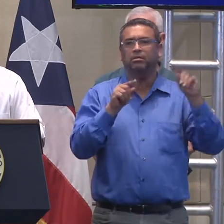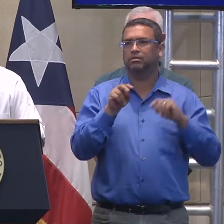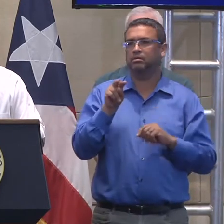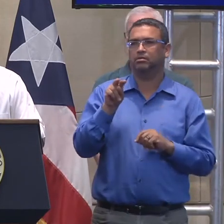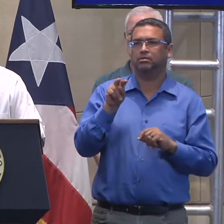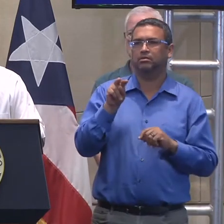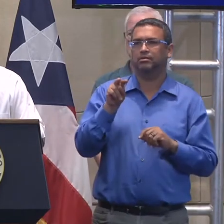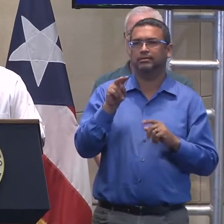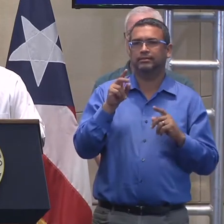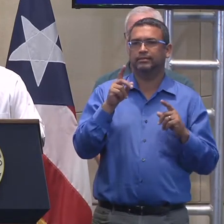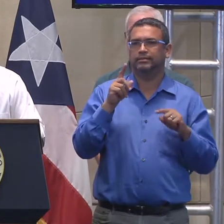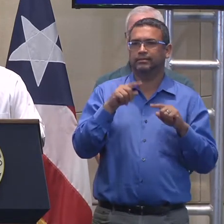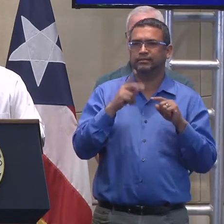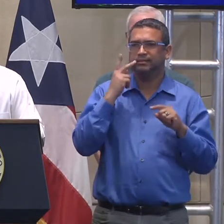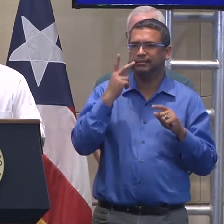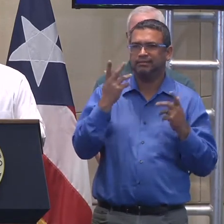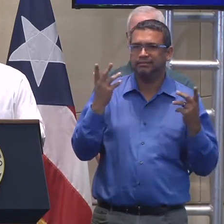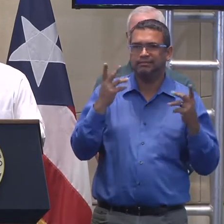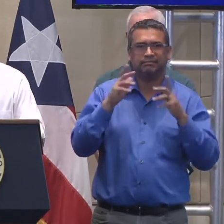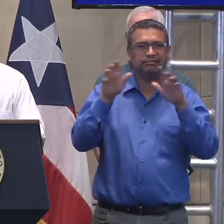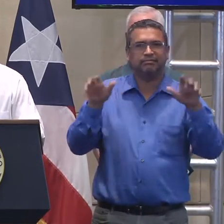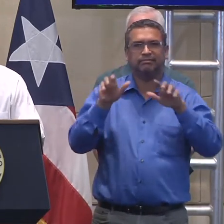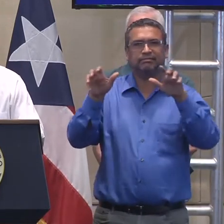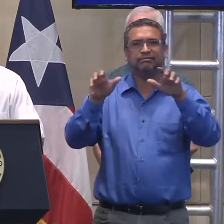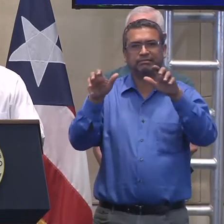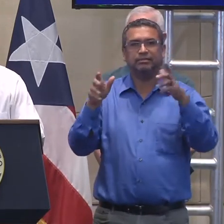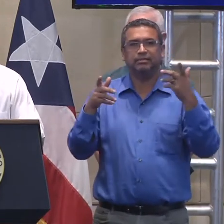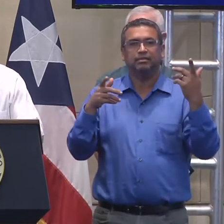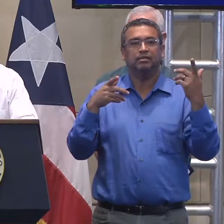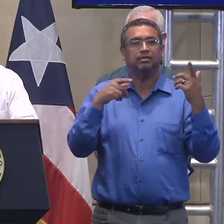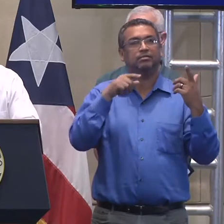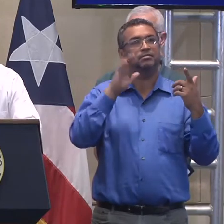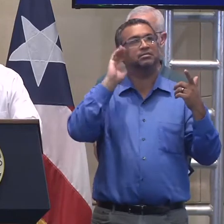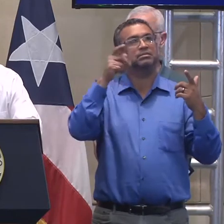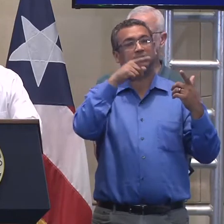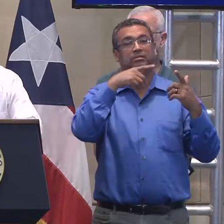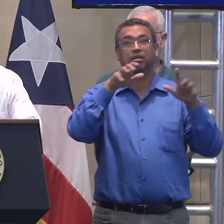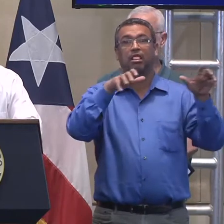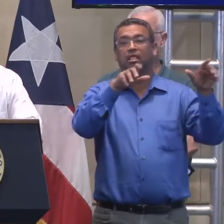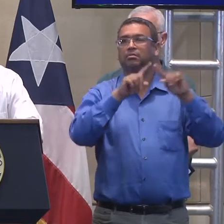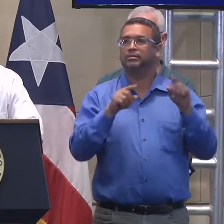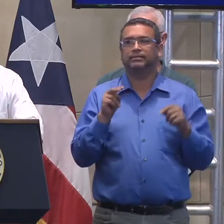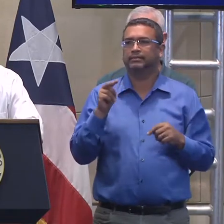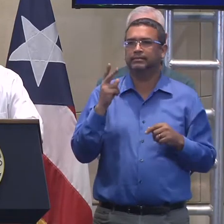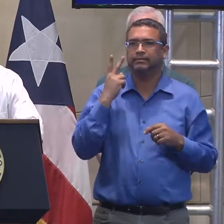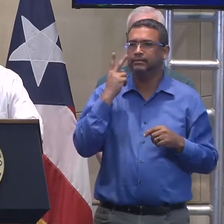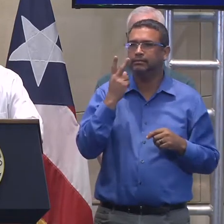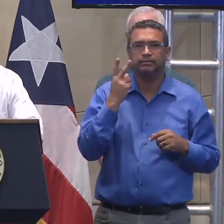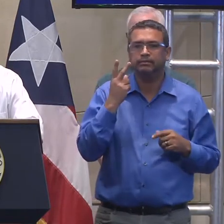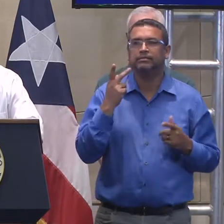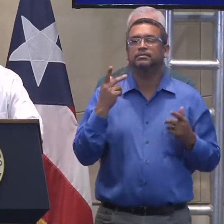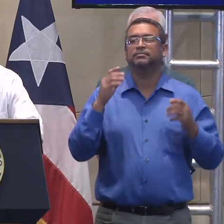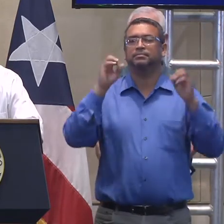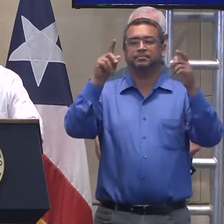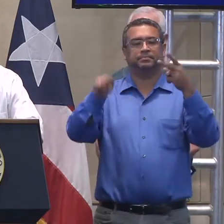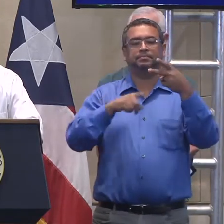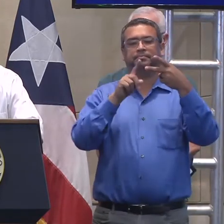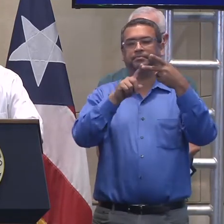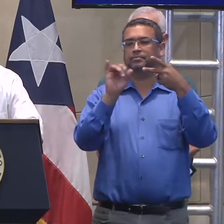dos, dos puntos. Sí. Uno. La enorme cantidad de comida que se está repartiendo.